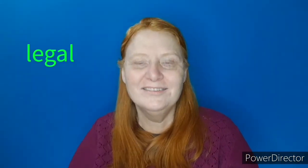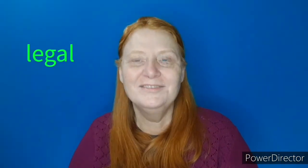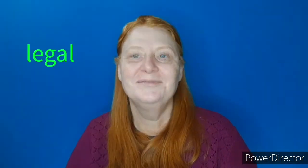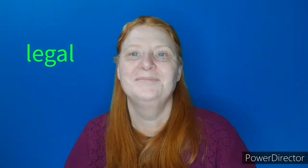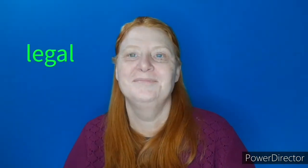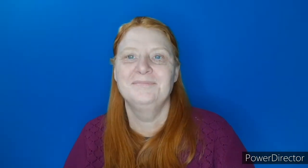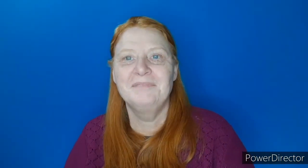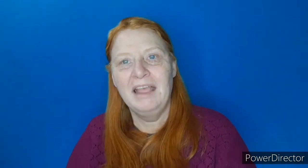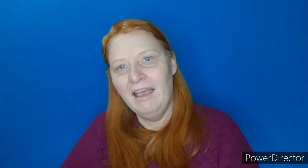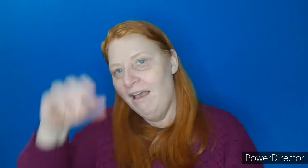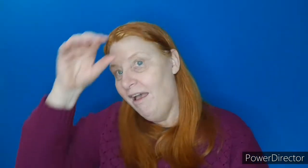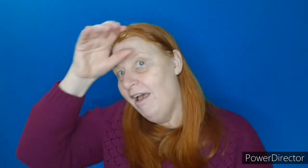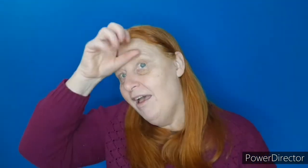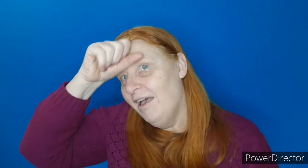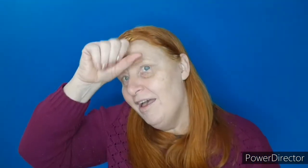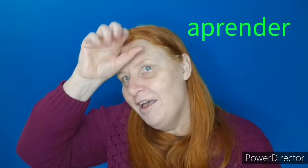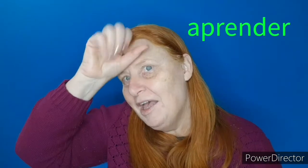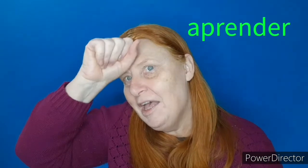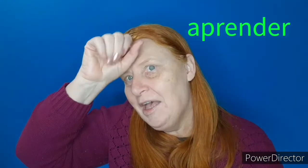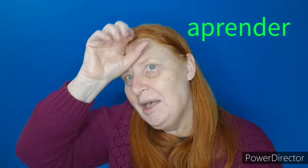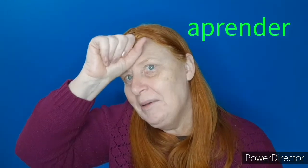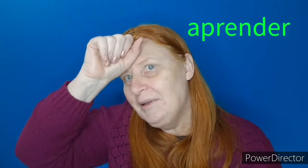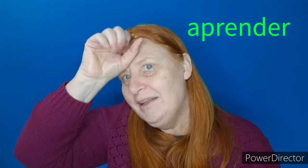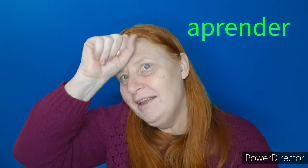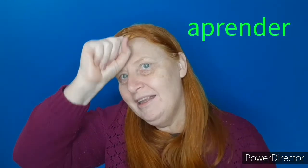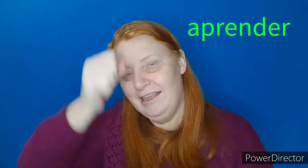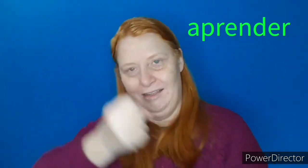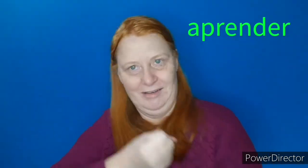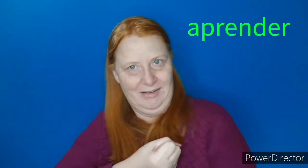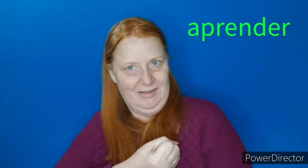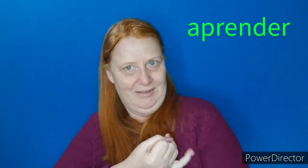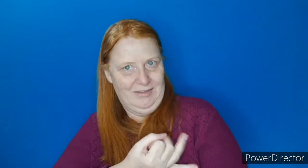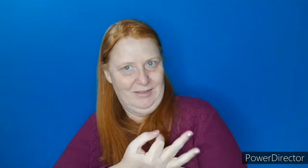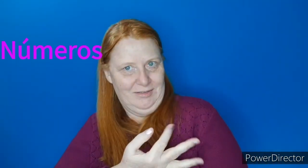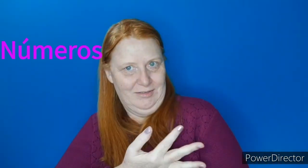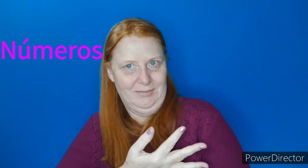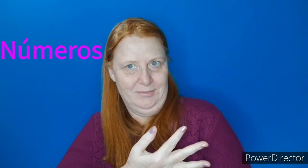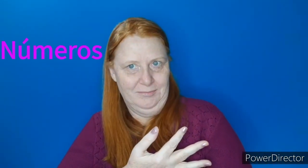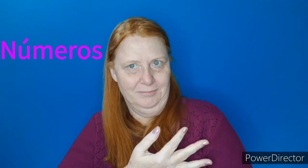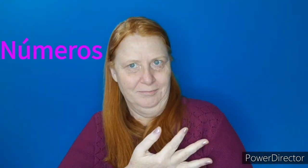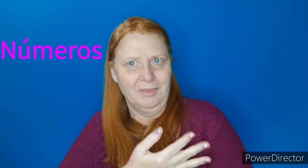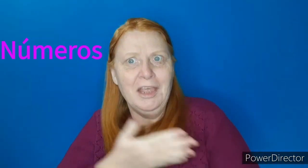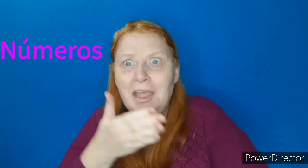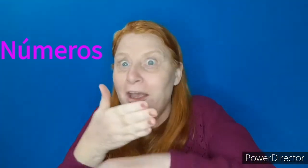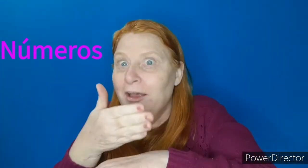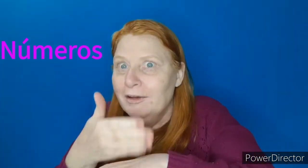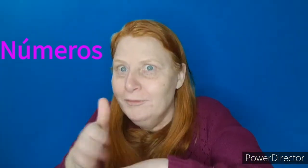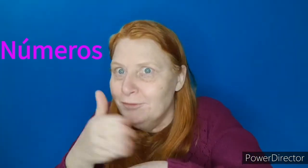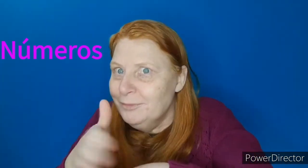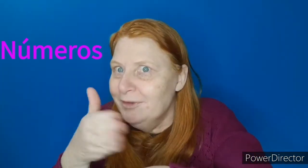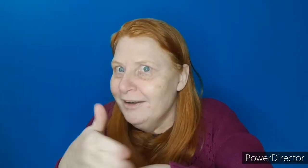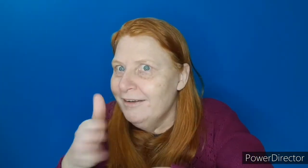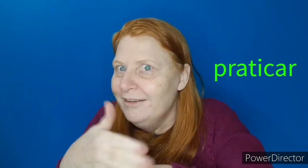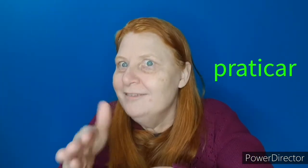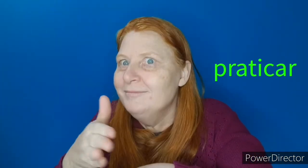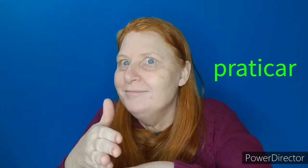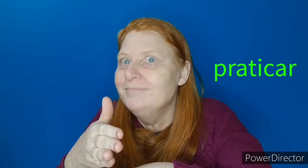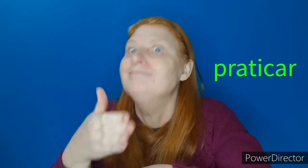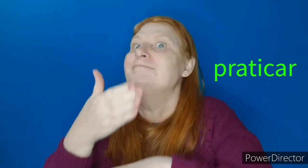Então. Aprendemos os números naturais. Vamos treinar agora?